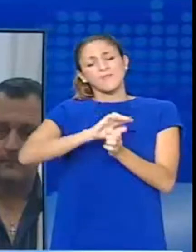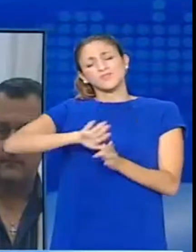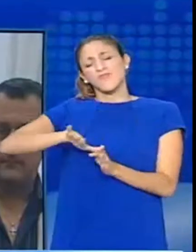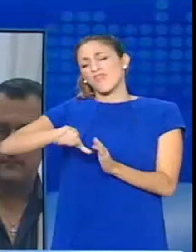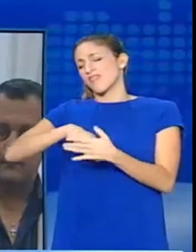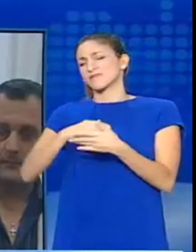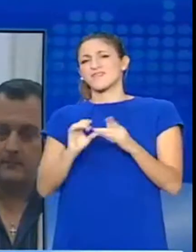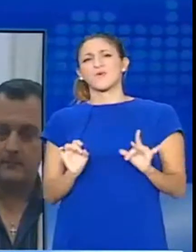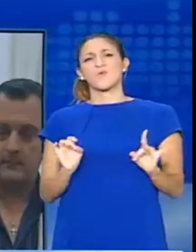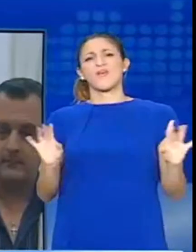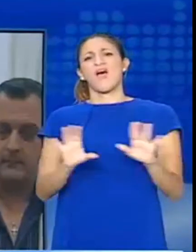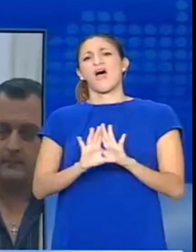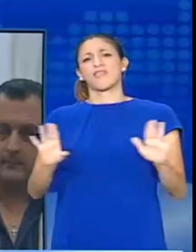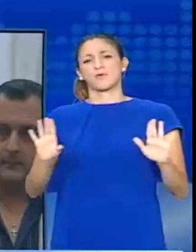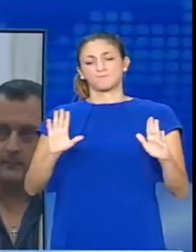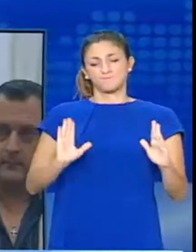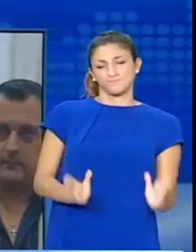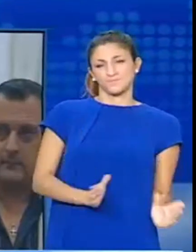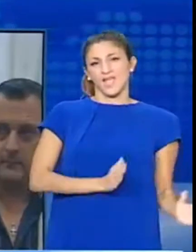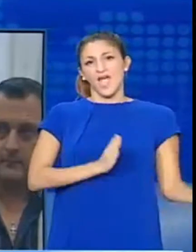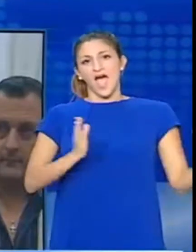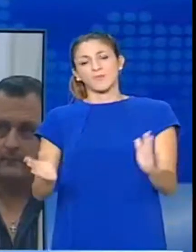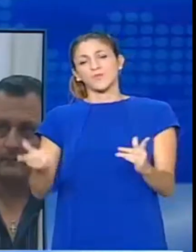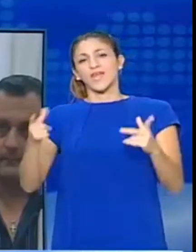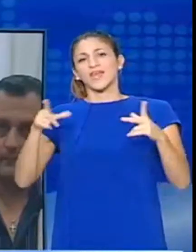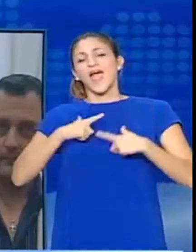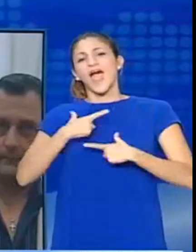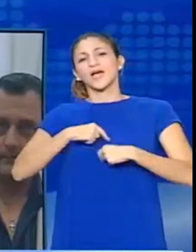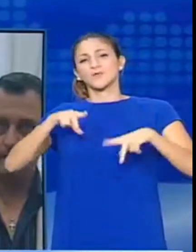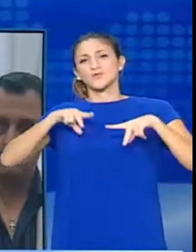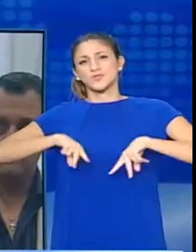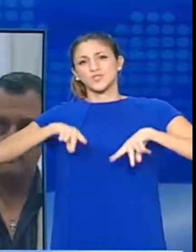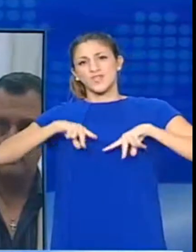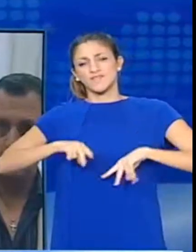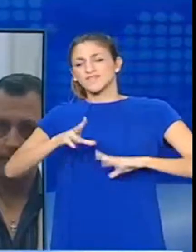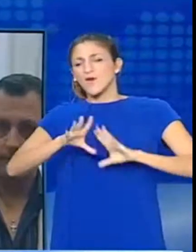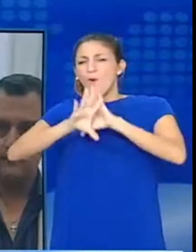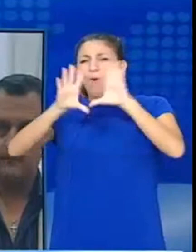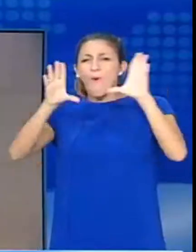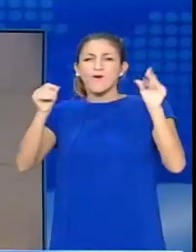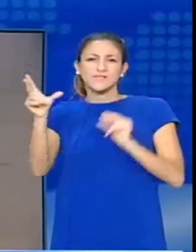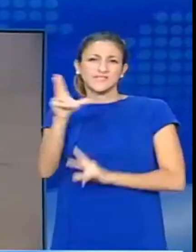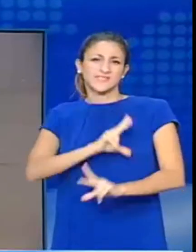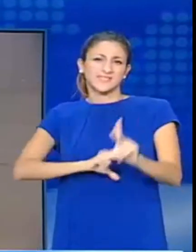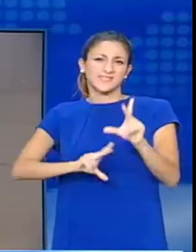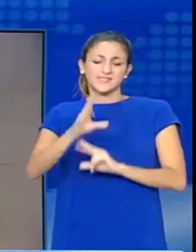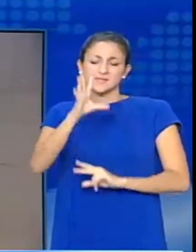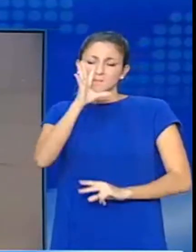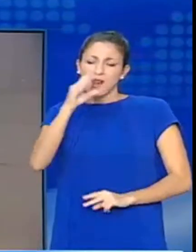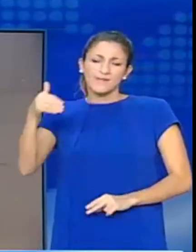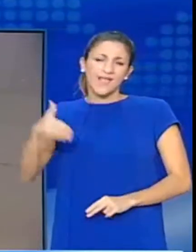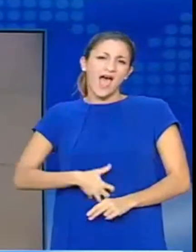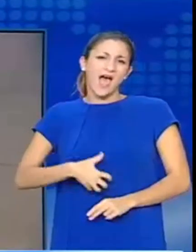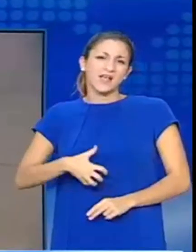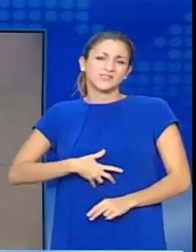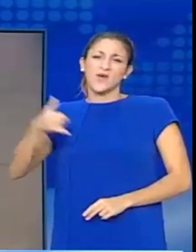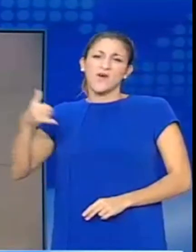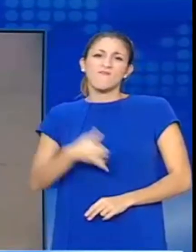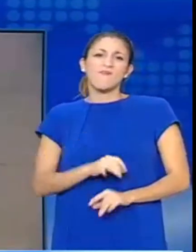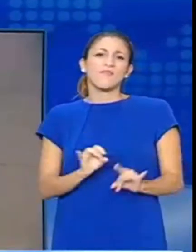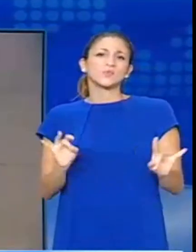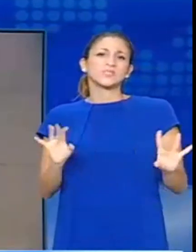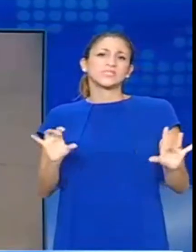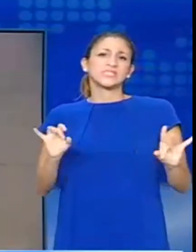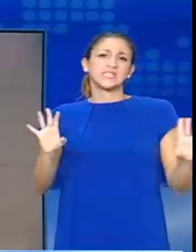ερώτηση του ΣΚΑΙ για το αν υιοθετεί το πρωτοσέλιβο της εφημερίδας. Από την πλευρά του ο κυβερνητικός εκπρόσωπος σήμος και δίκο γλουτώνησε για το